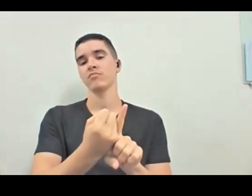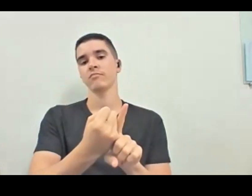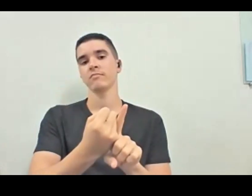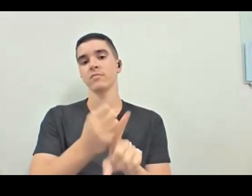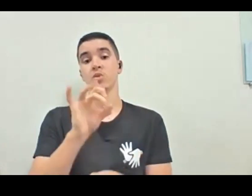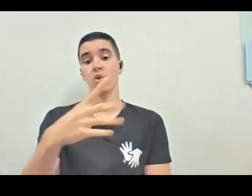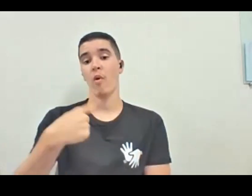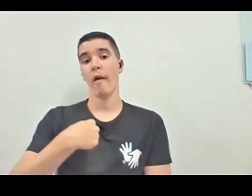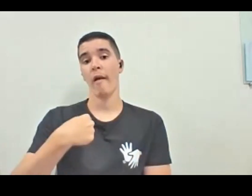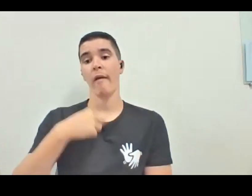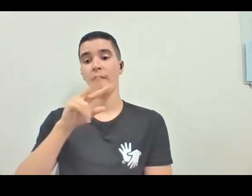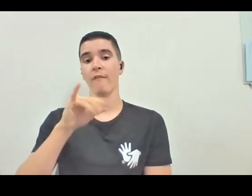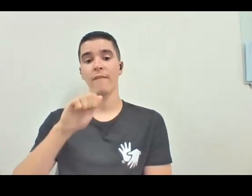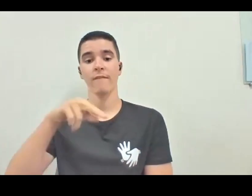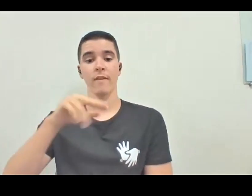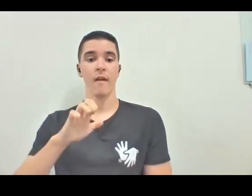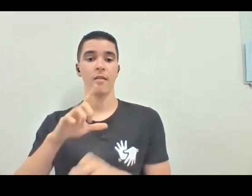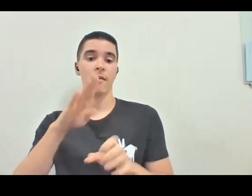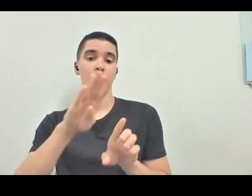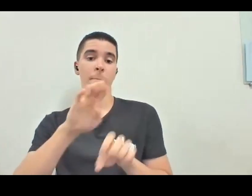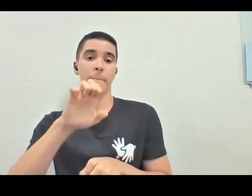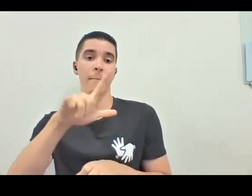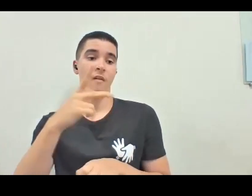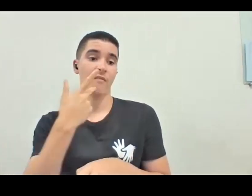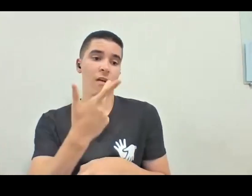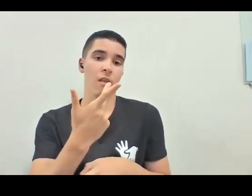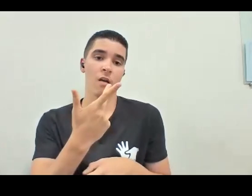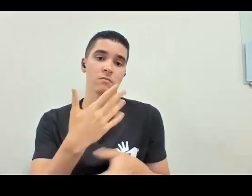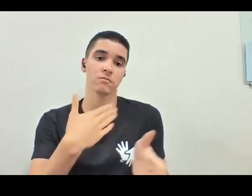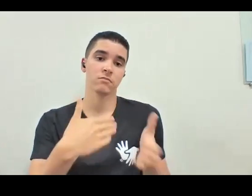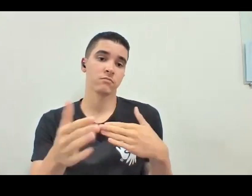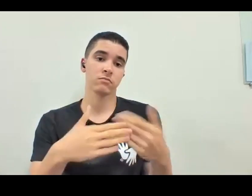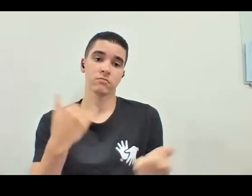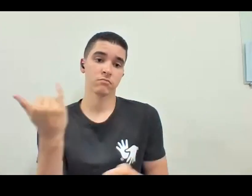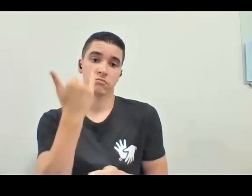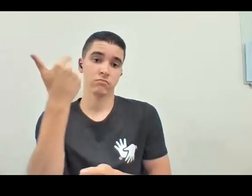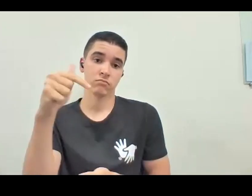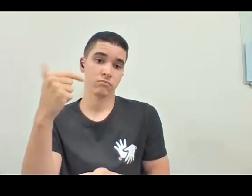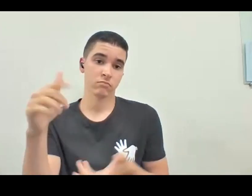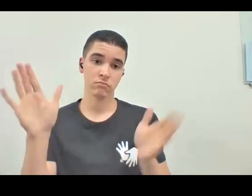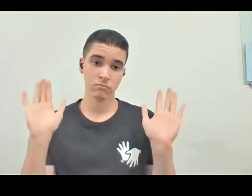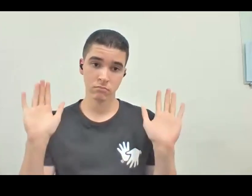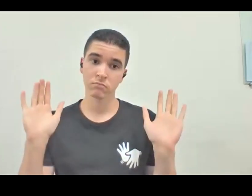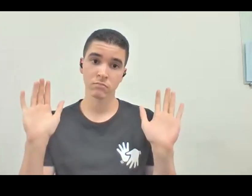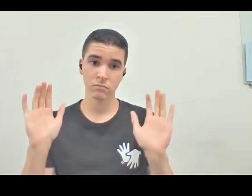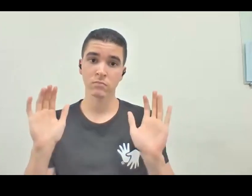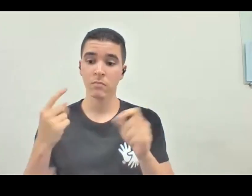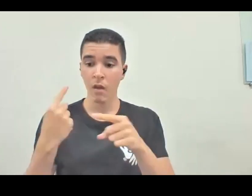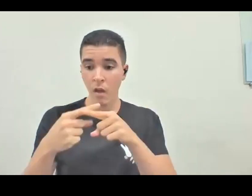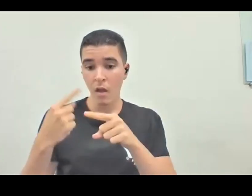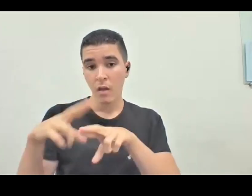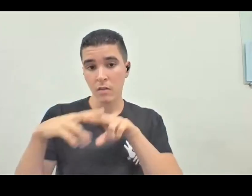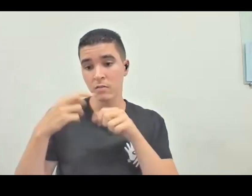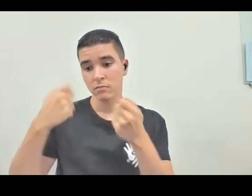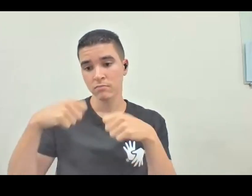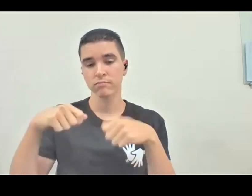às chatas da acessibilidade, né? É uma mudança que não é só de promover recurso de acessibilidade, que já tá colocado, que